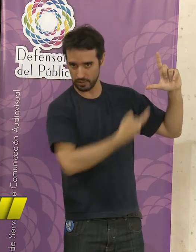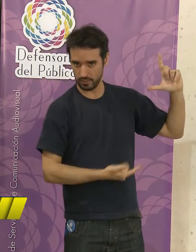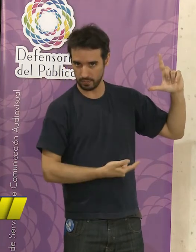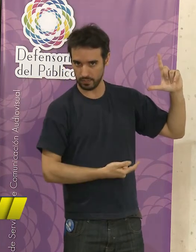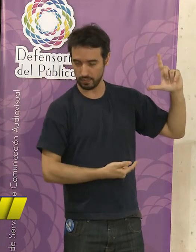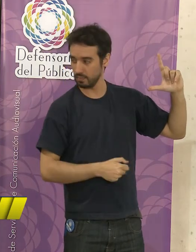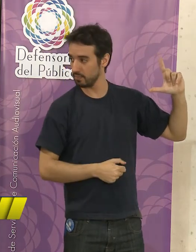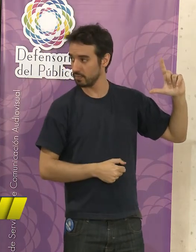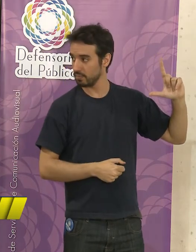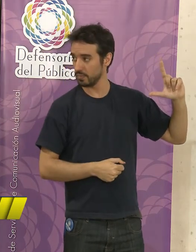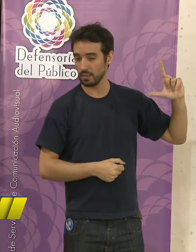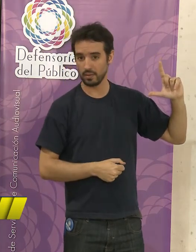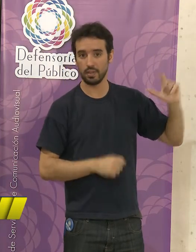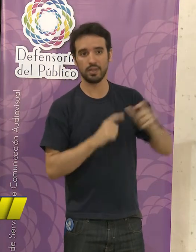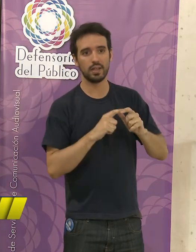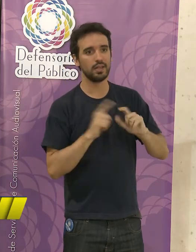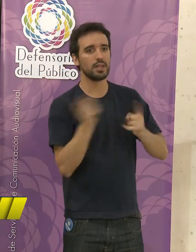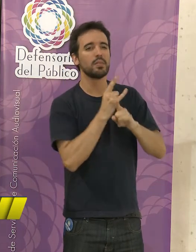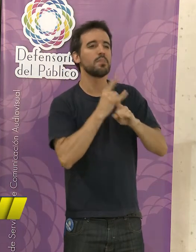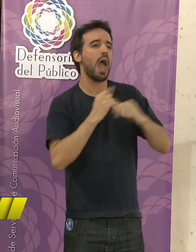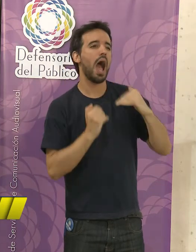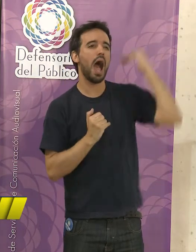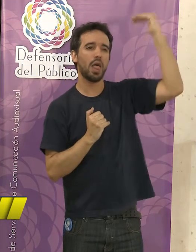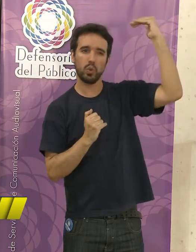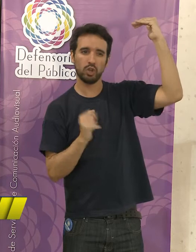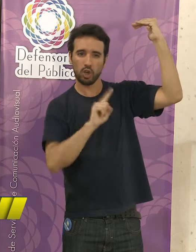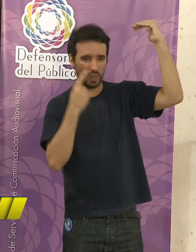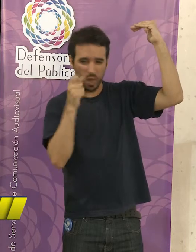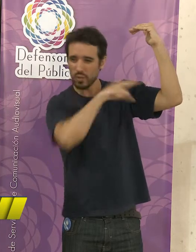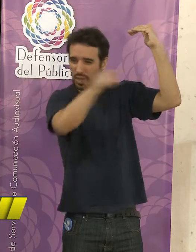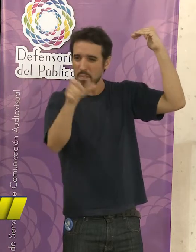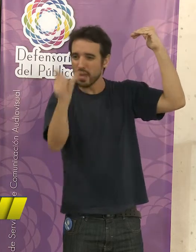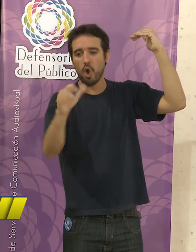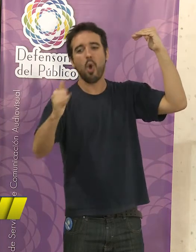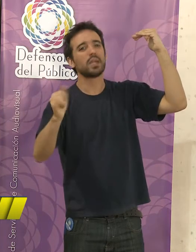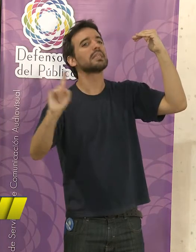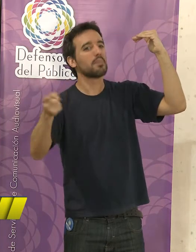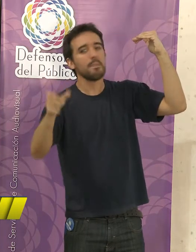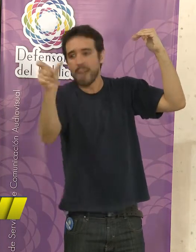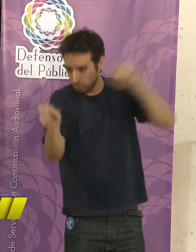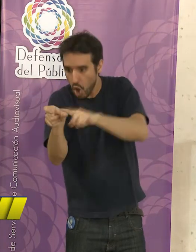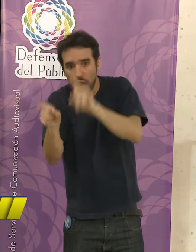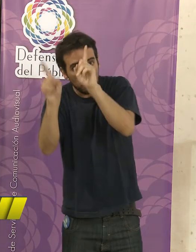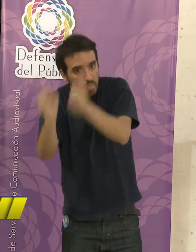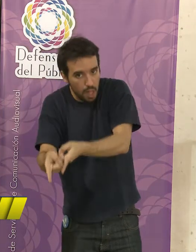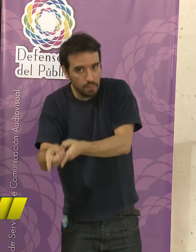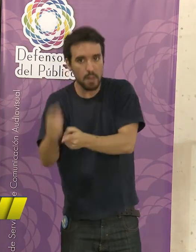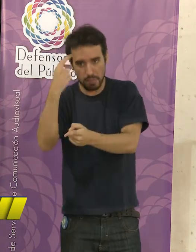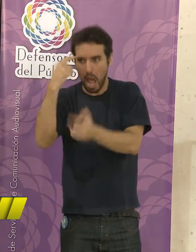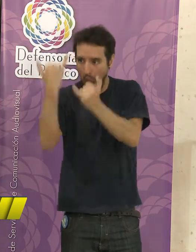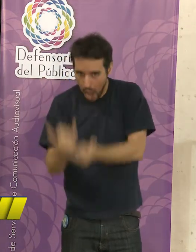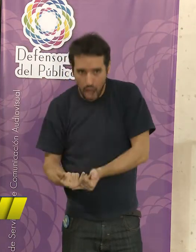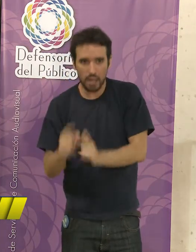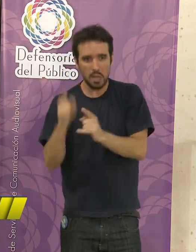Y la mayoría de los adultos no se dan cuenta que nosotros también somos personas, seres que pensamos y tenemos las mismas